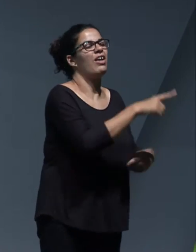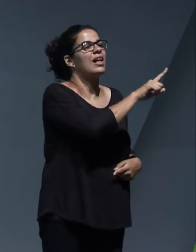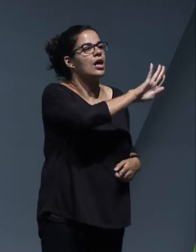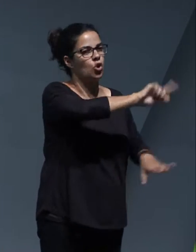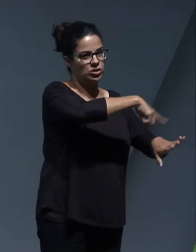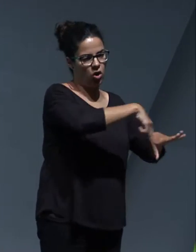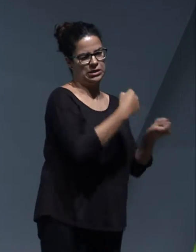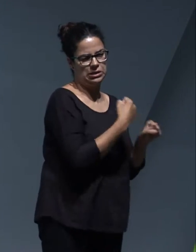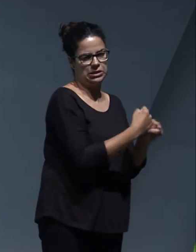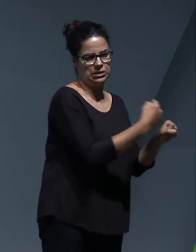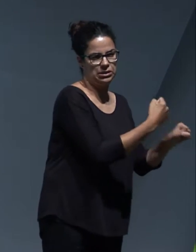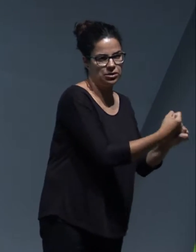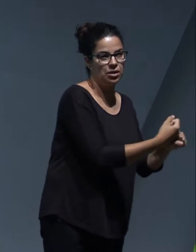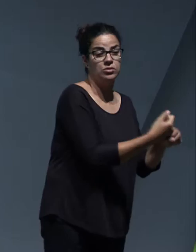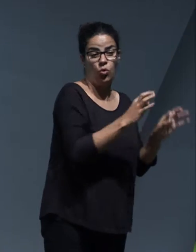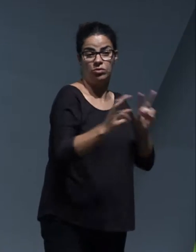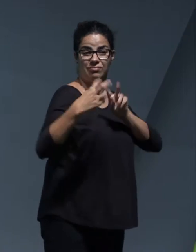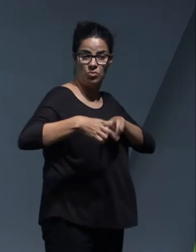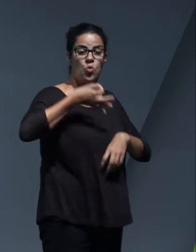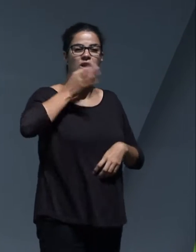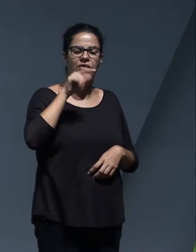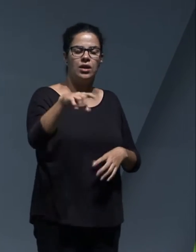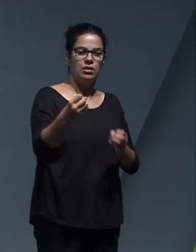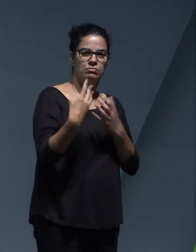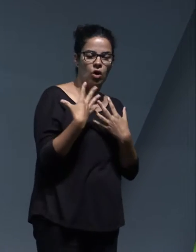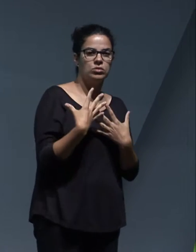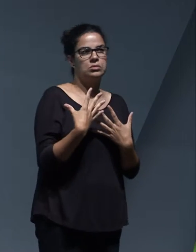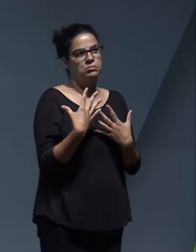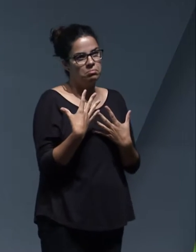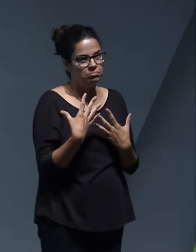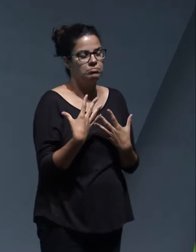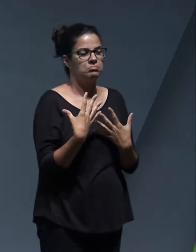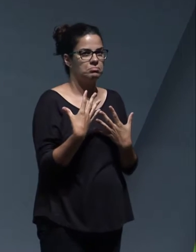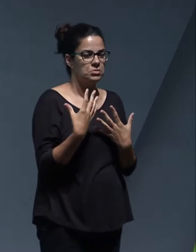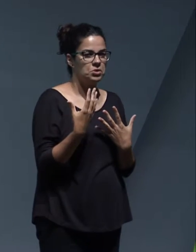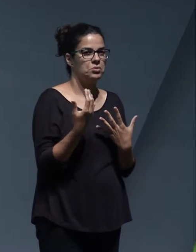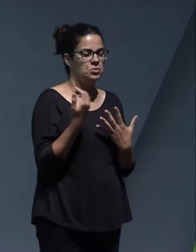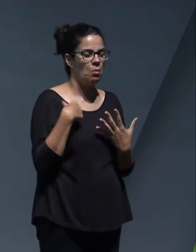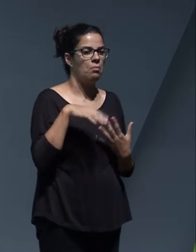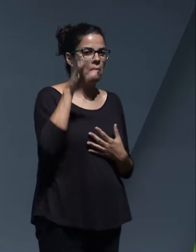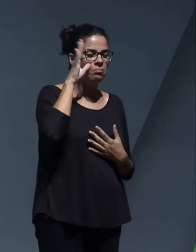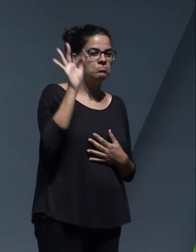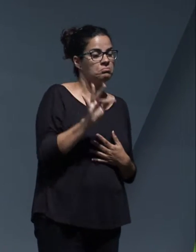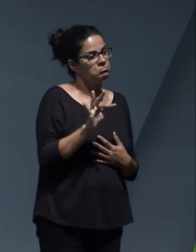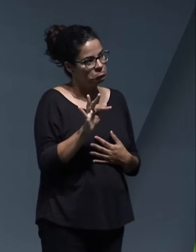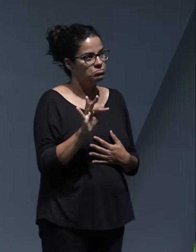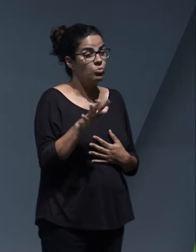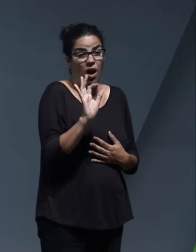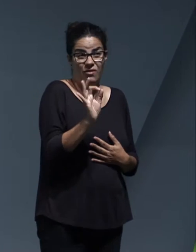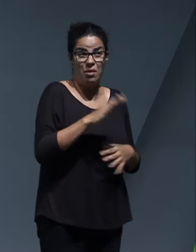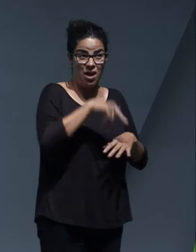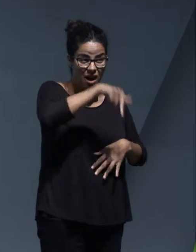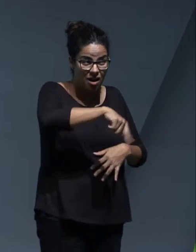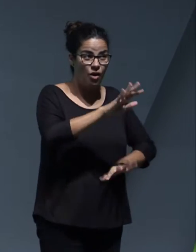Me decía tomando un café, ¿no? Son esas cosas que dicen y te quedan, bueno, pues queda ahí. Pero bueno, es verdad que para organizar un evento de este tipo